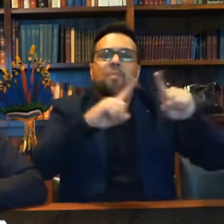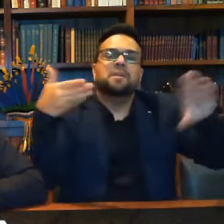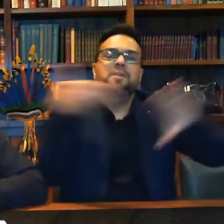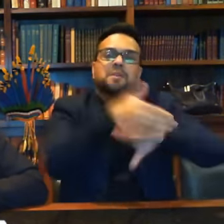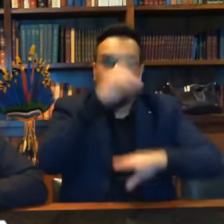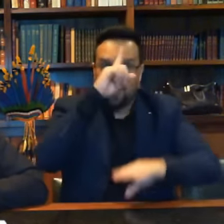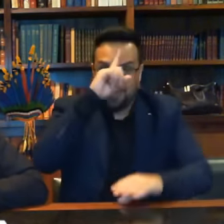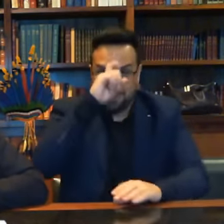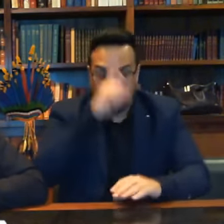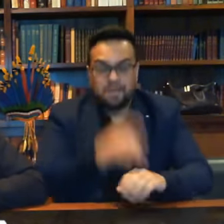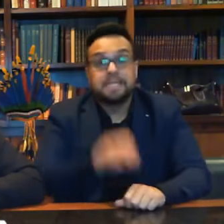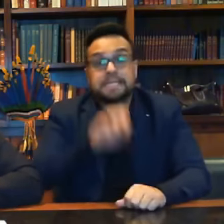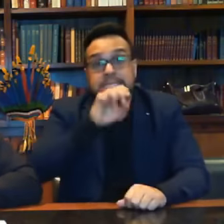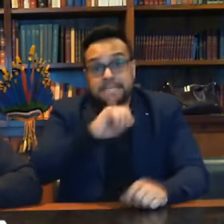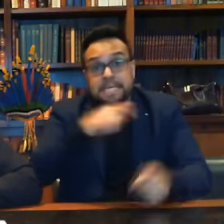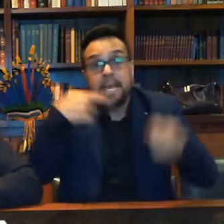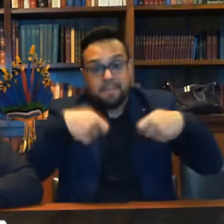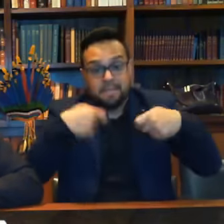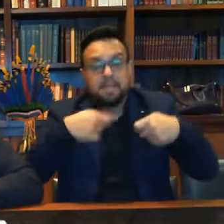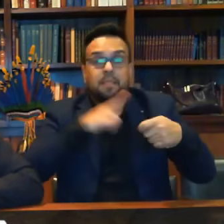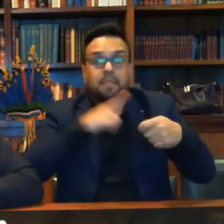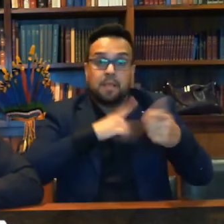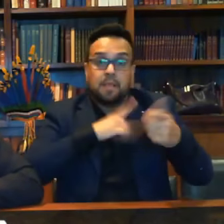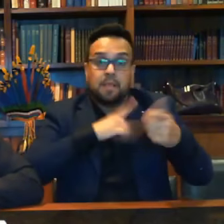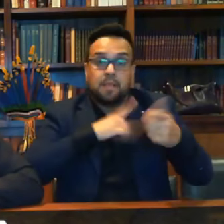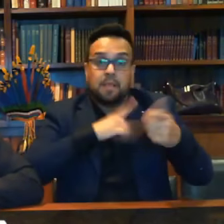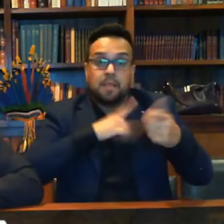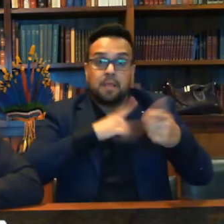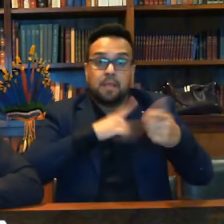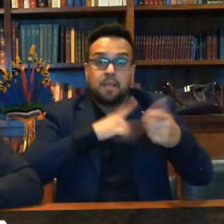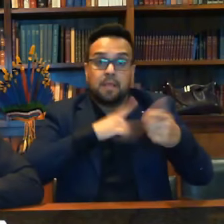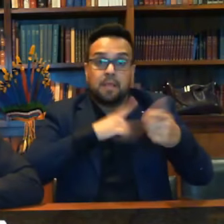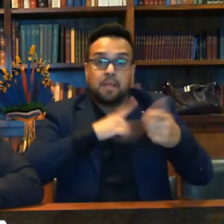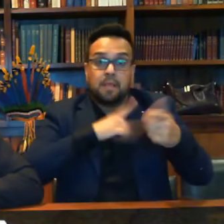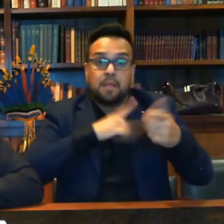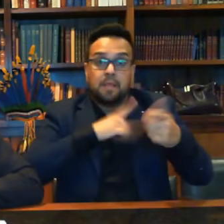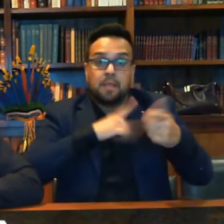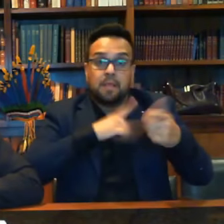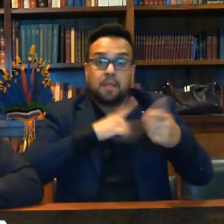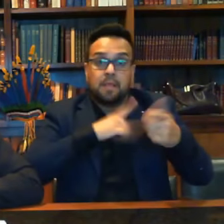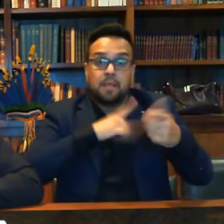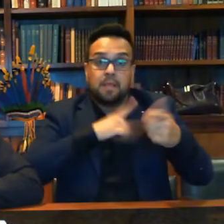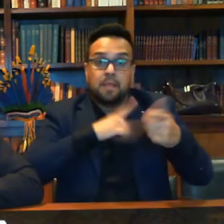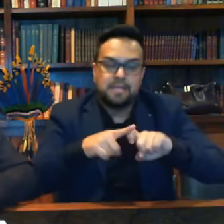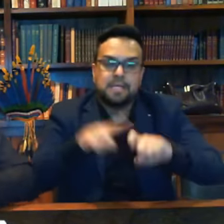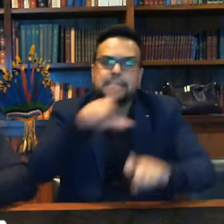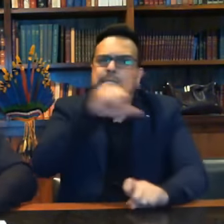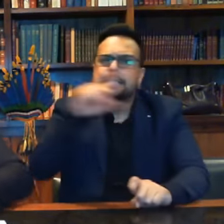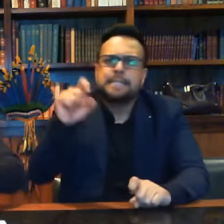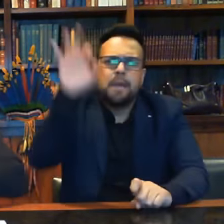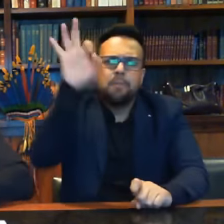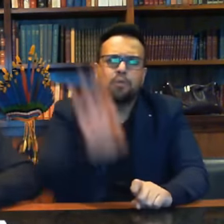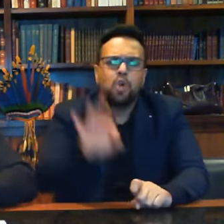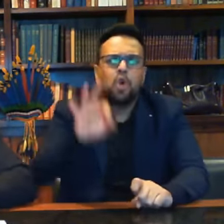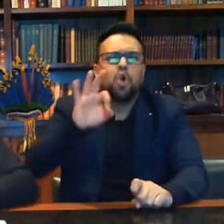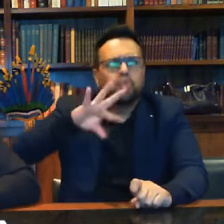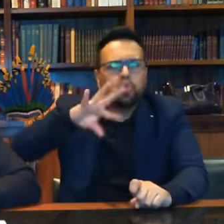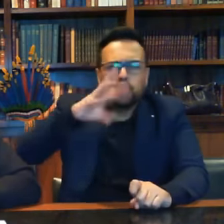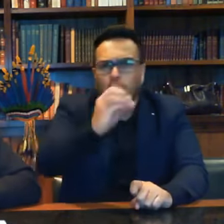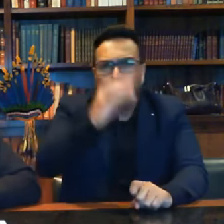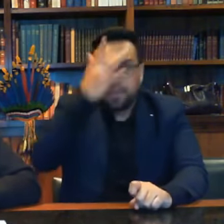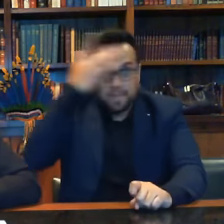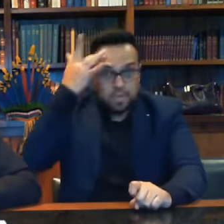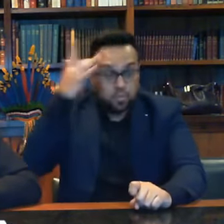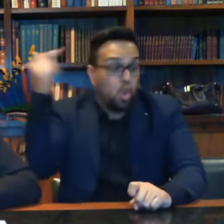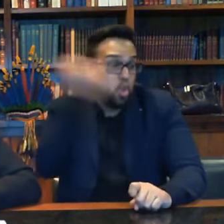E se vier a precisar, os estudos clínicos indicam que 100% todo mundo que tomou qualquer vacina